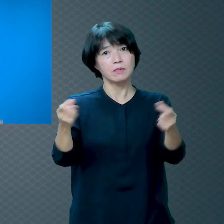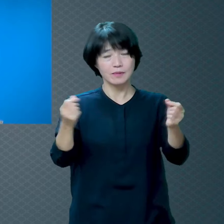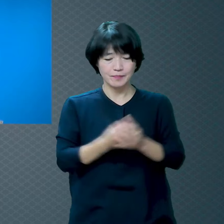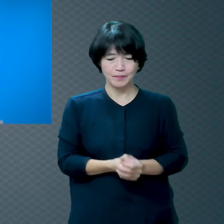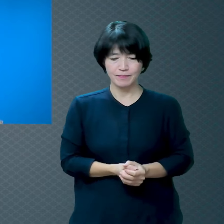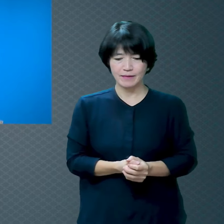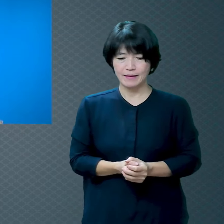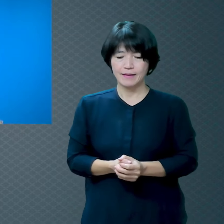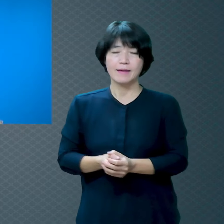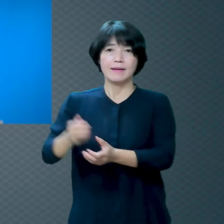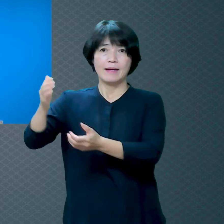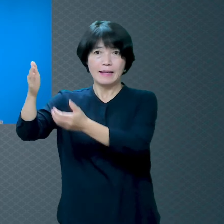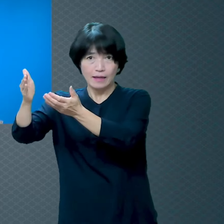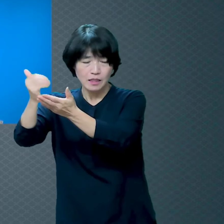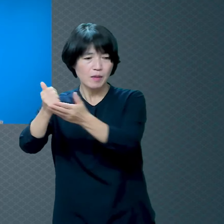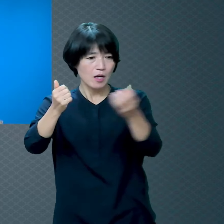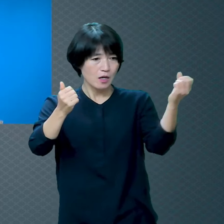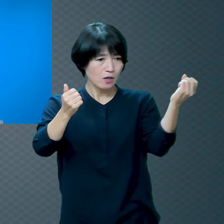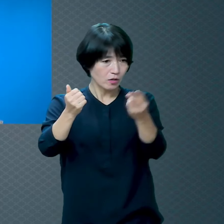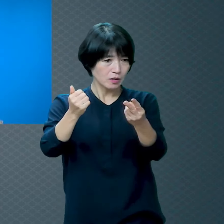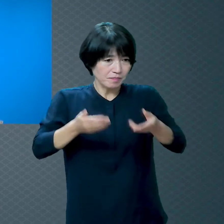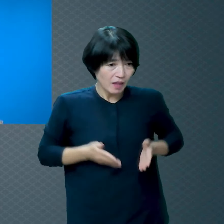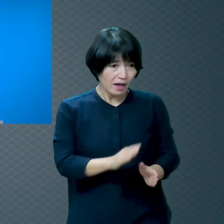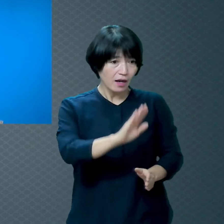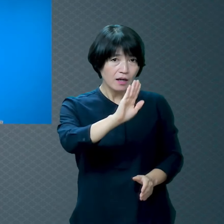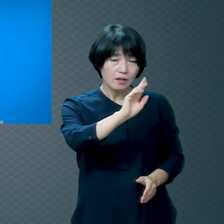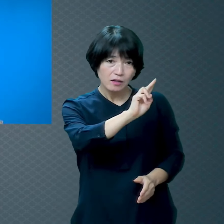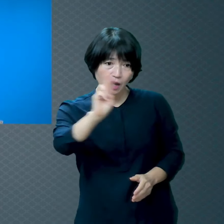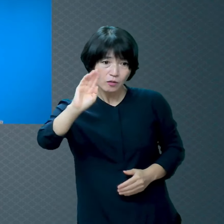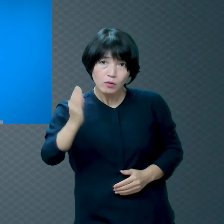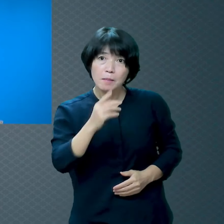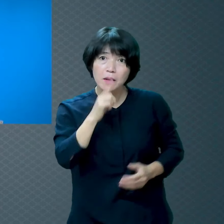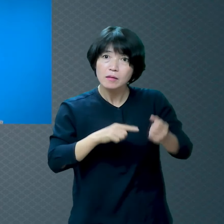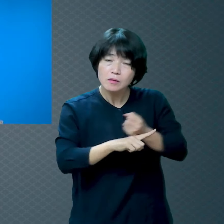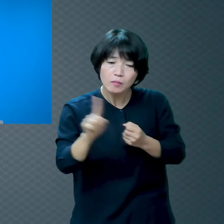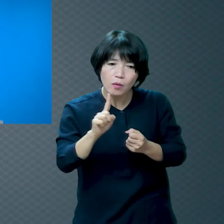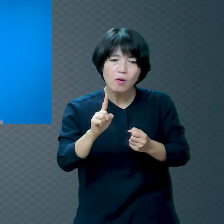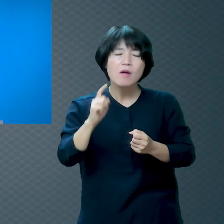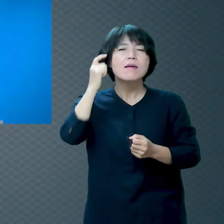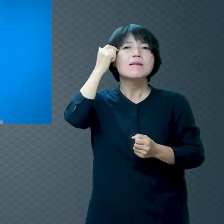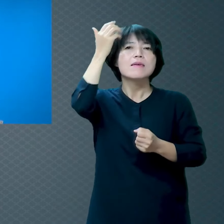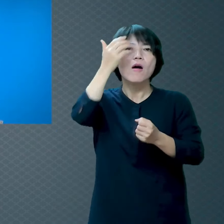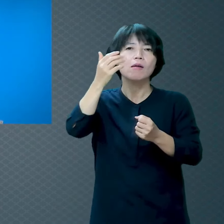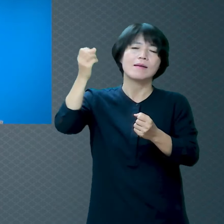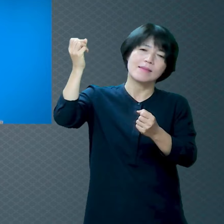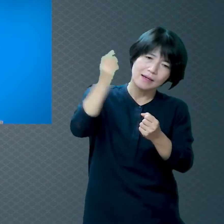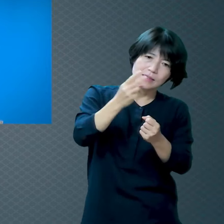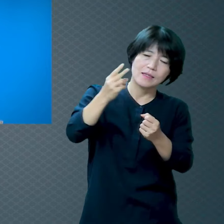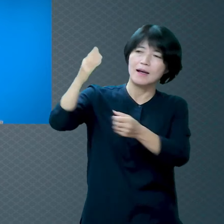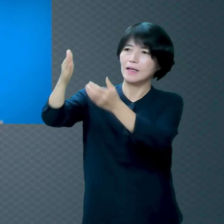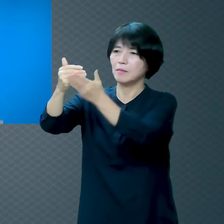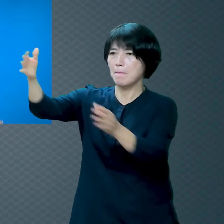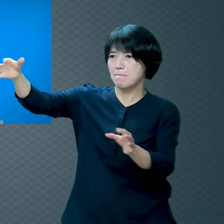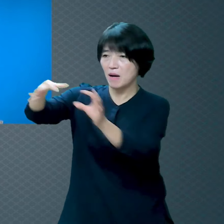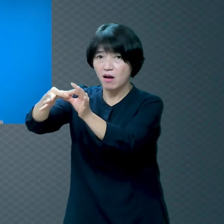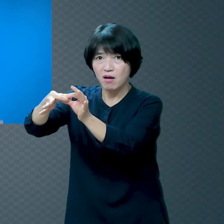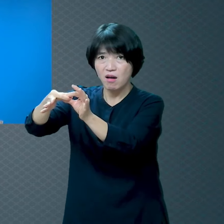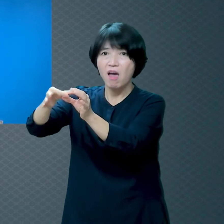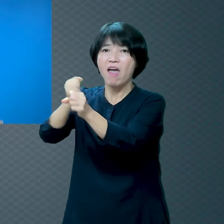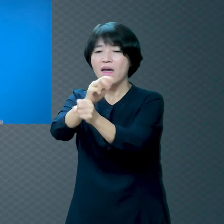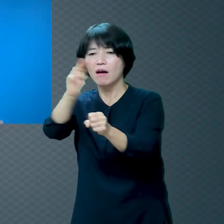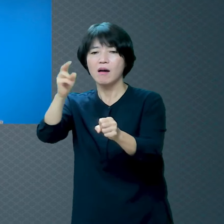영이 죽어서 태어났으니까 그 영을 다시 살려야 된다 그것이 거듭나는 거예요 그런데